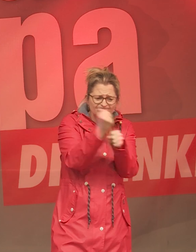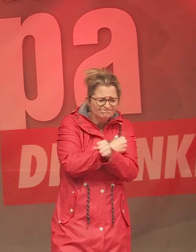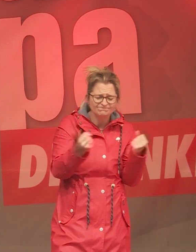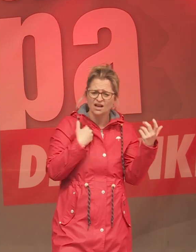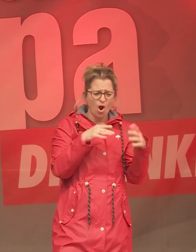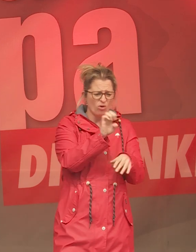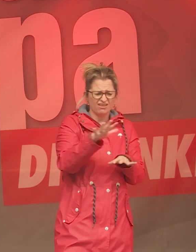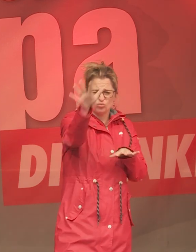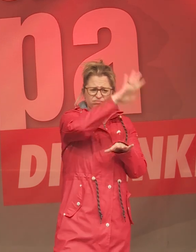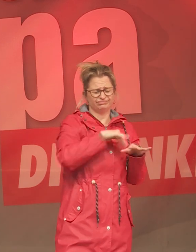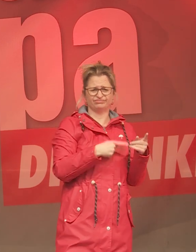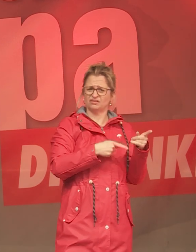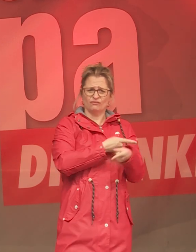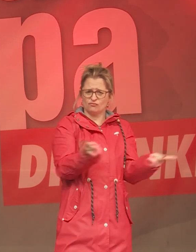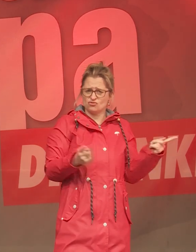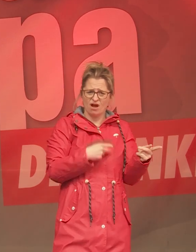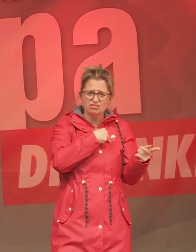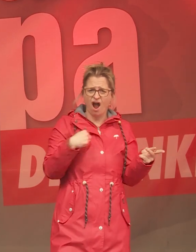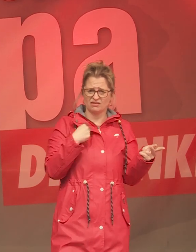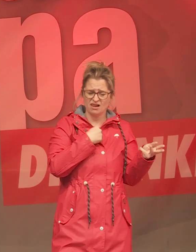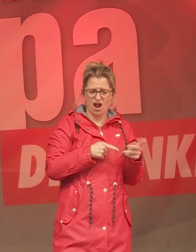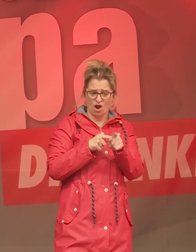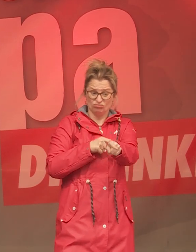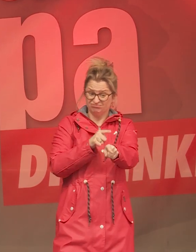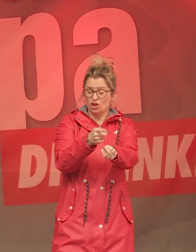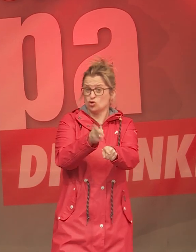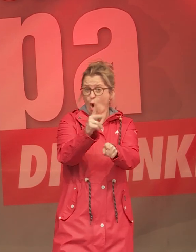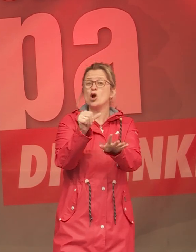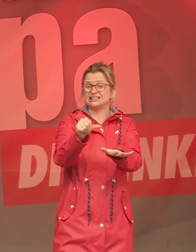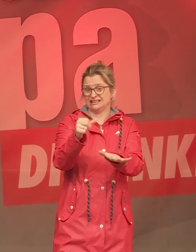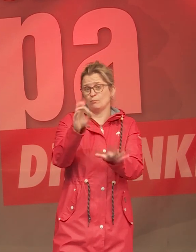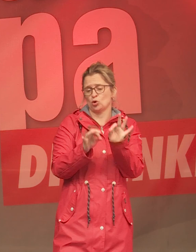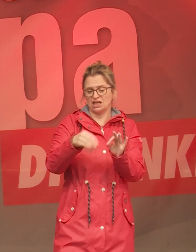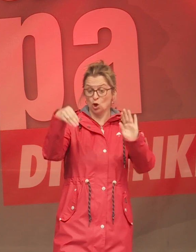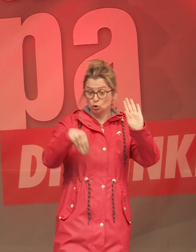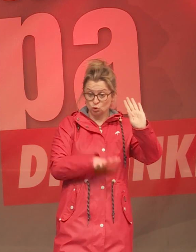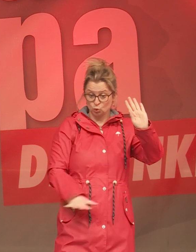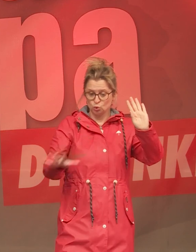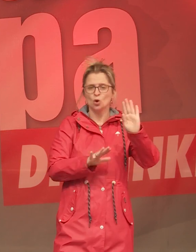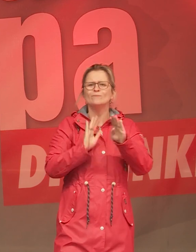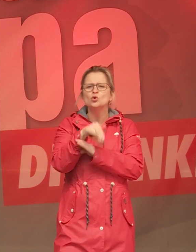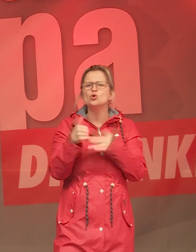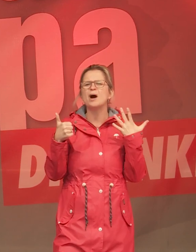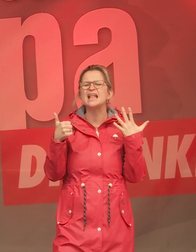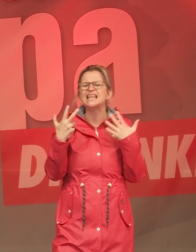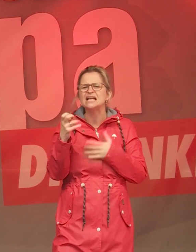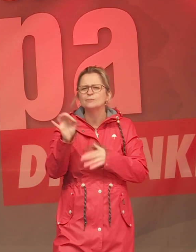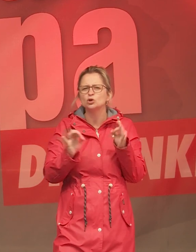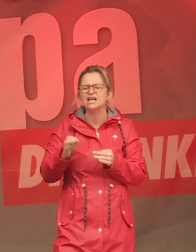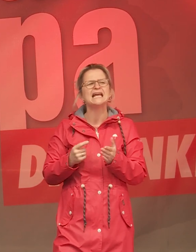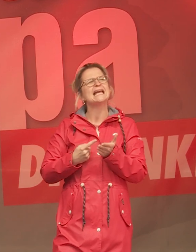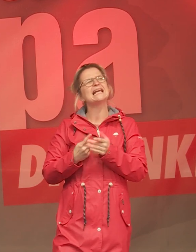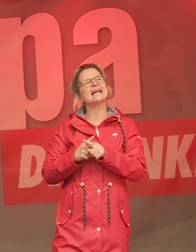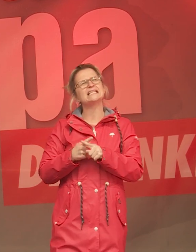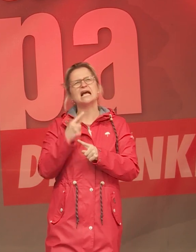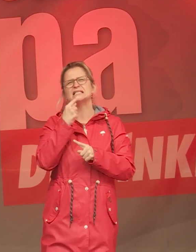gesamten Europäischen Union, sind auch das immer noch 16 Prozent. Und im Süden sind es sogar über 30 Prozent, in Griechenland spricht